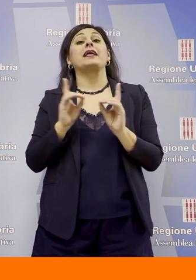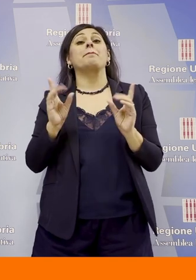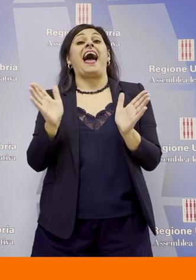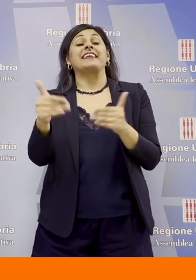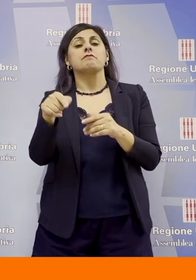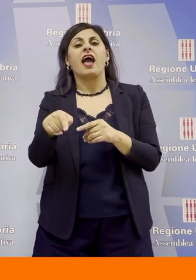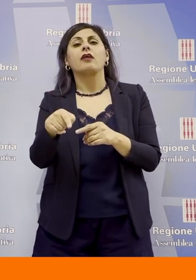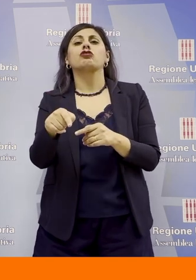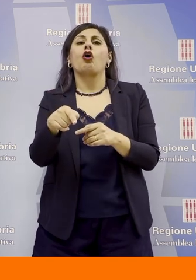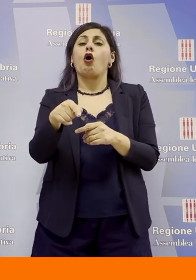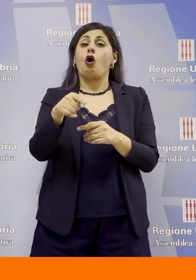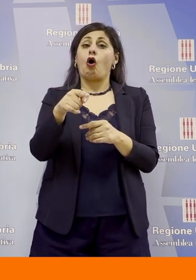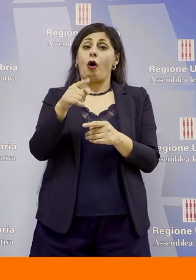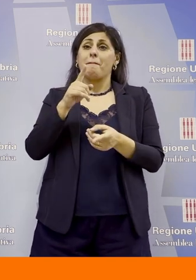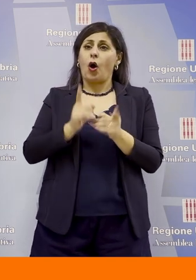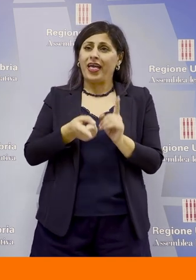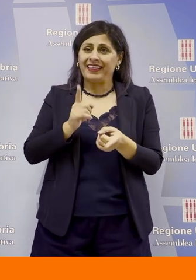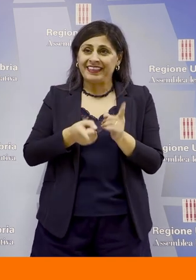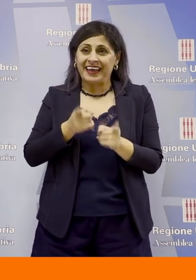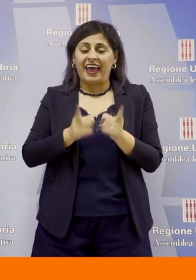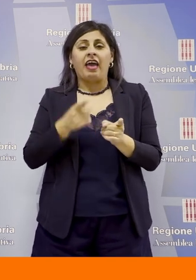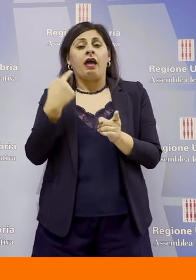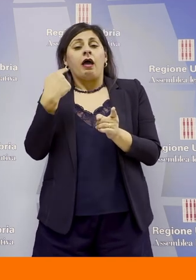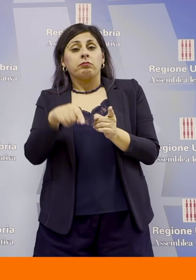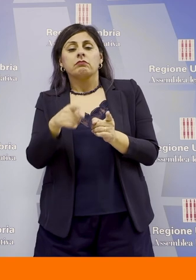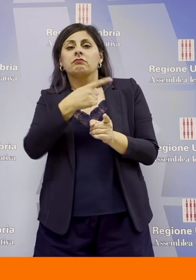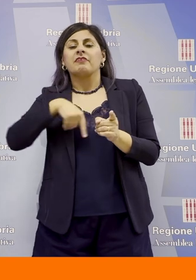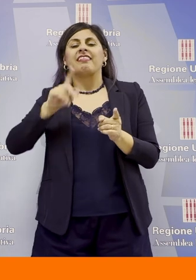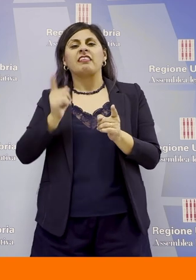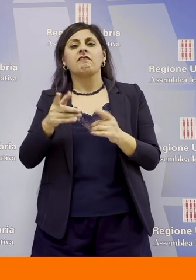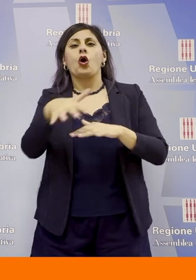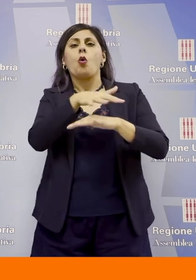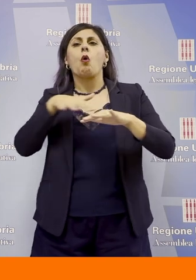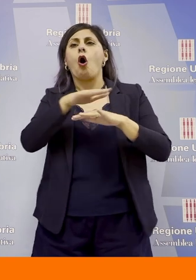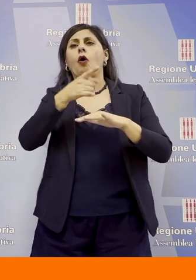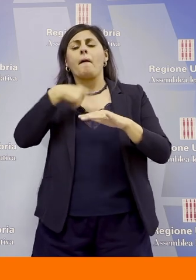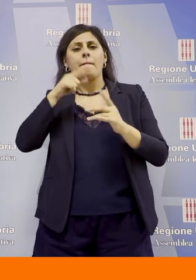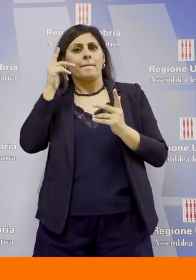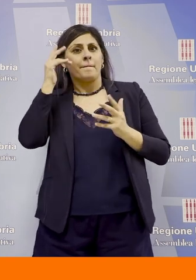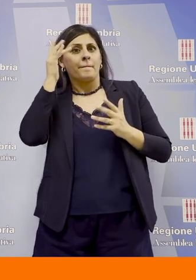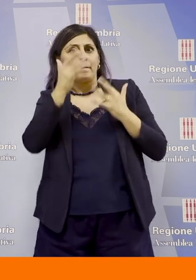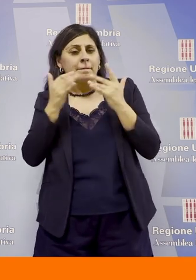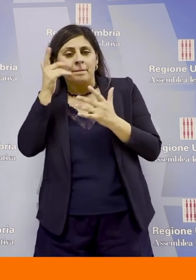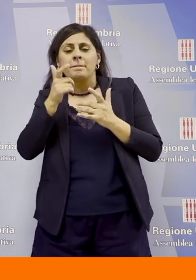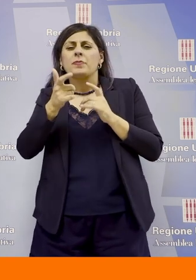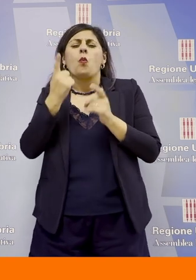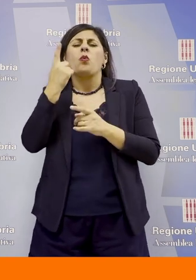politiche familiari che possa essere il luogo in cui concertare il luogo in cui confrontarsi con un elemento essenziale del nostro